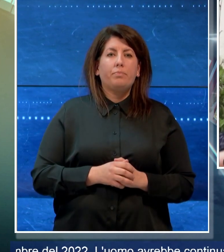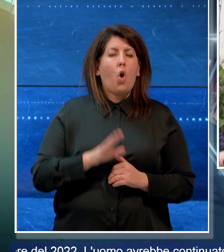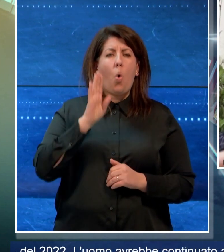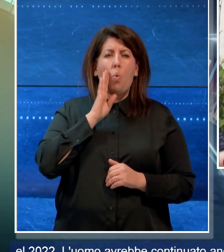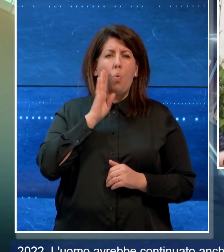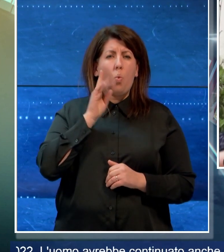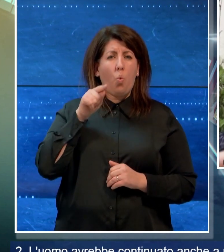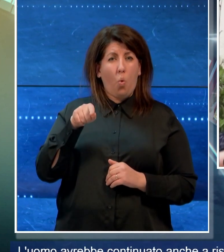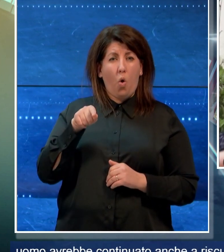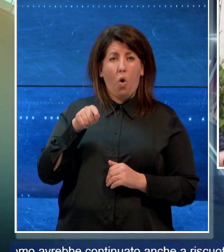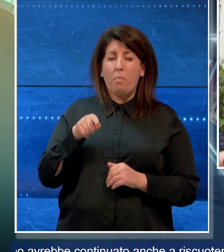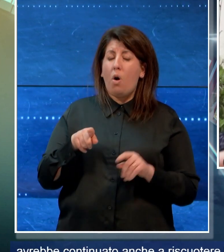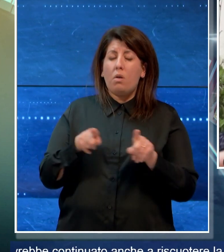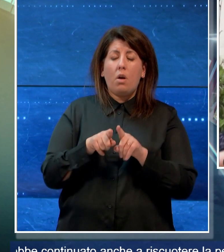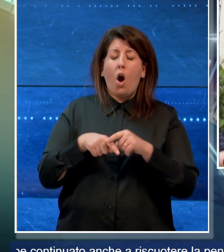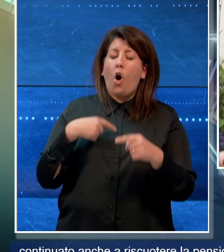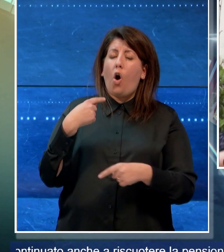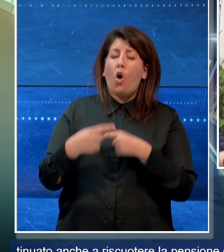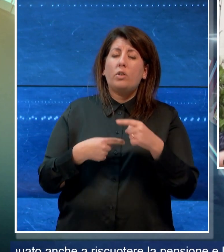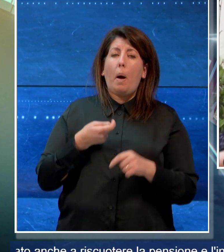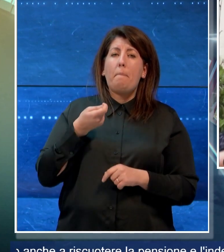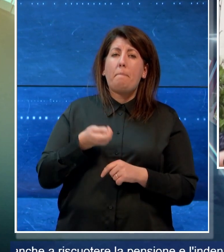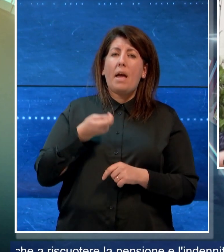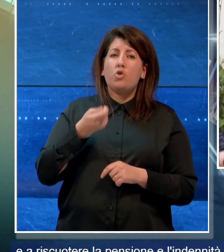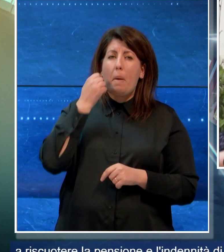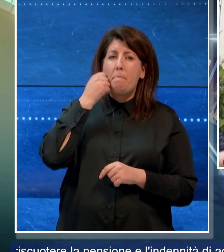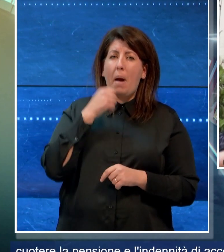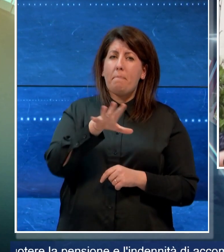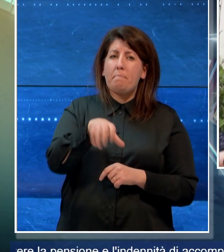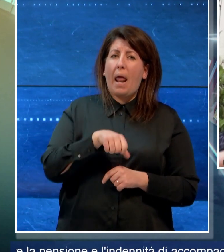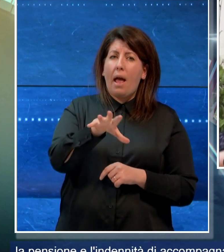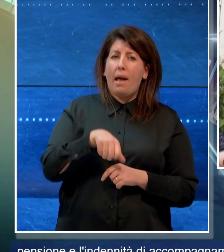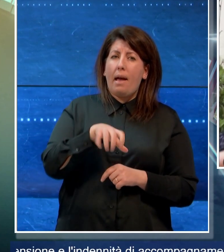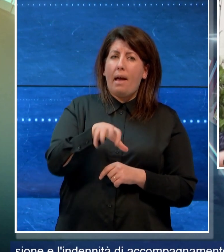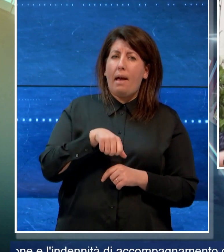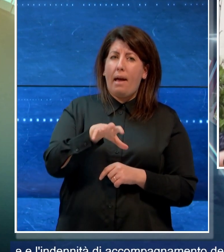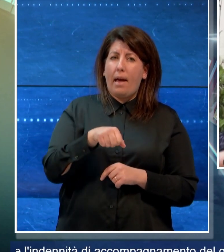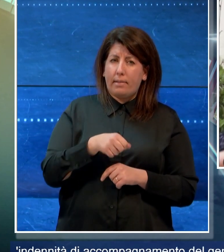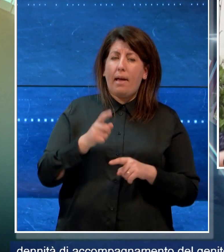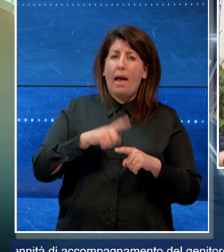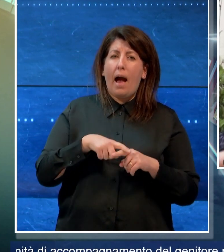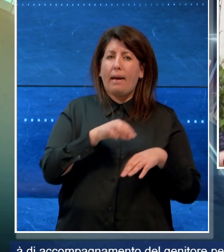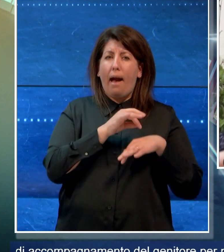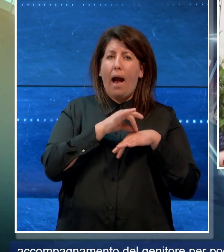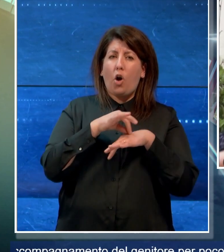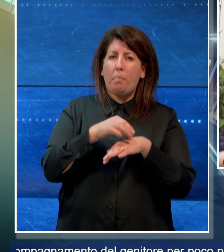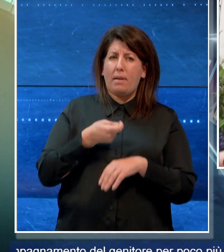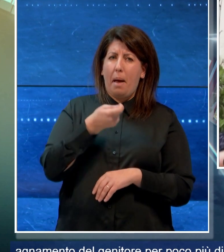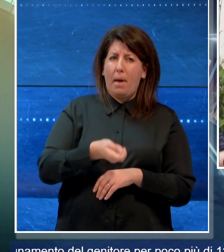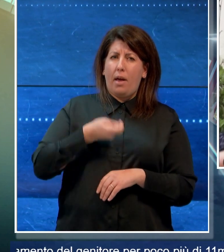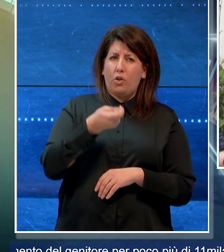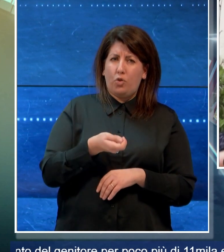continuato anche a riscuotere la pensione della mamma e l'indenità di accompagnamento per